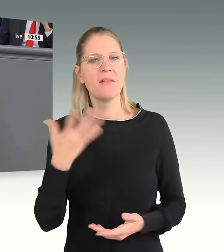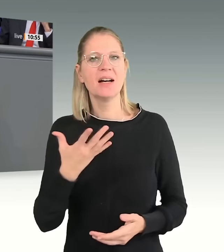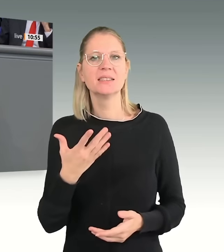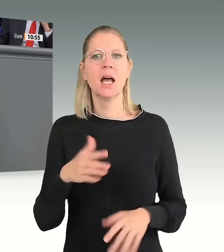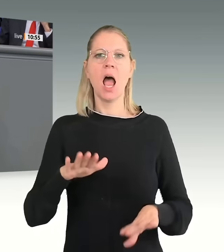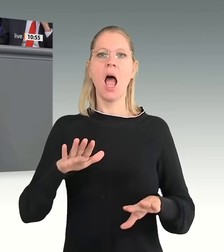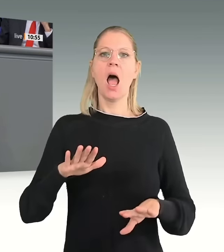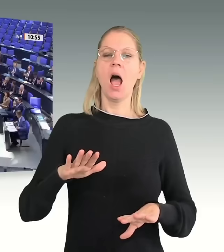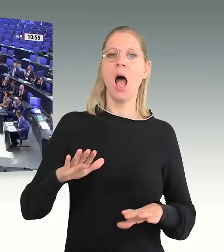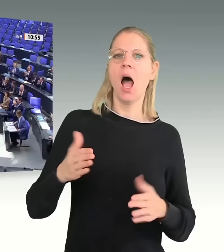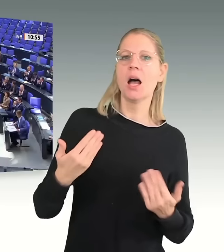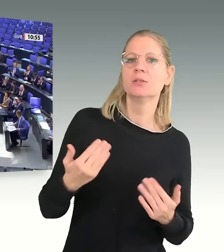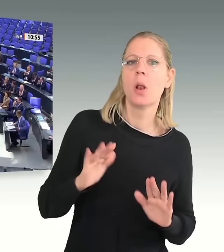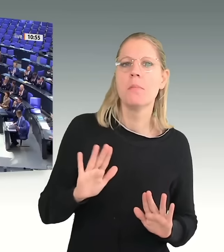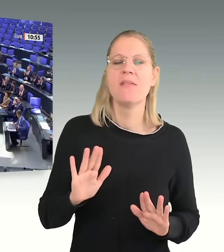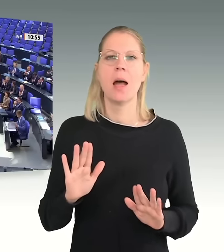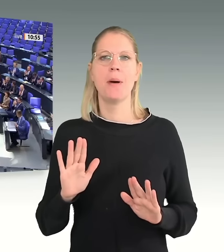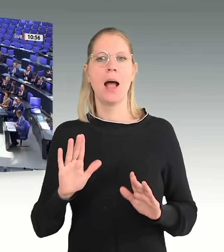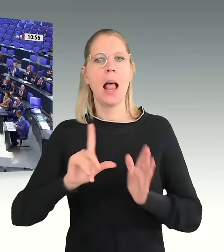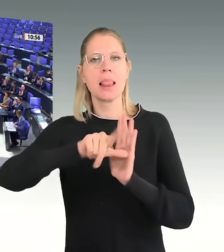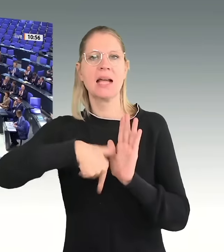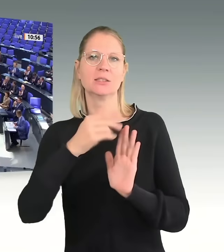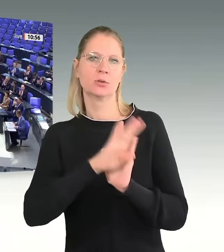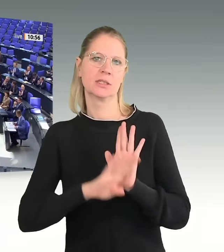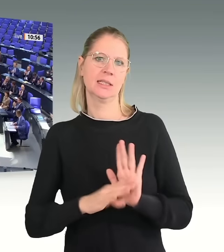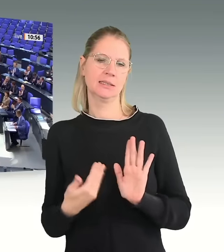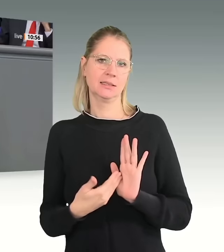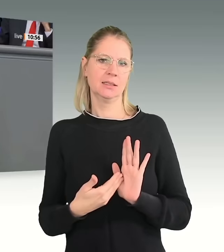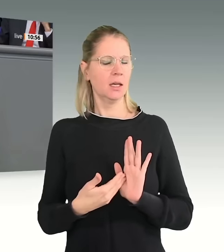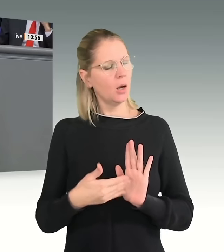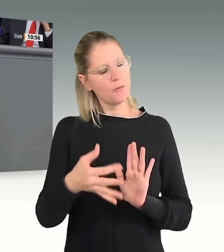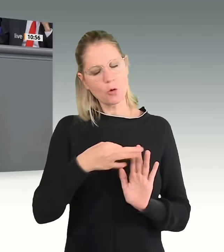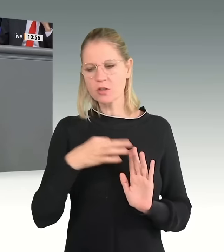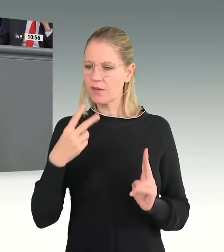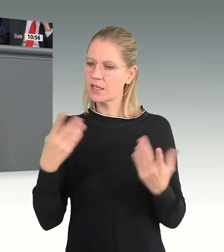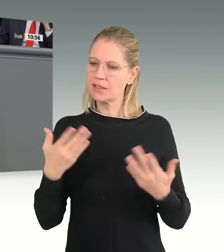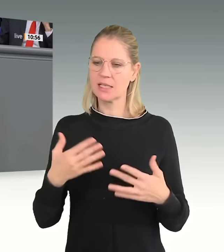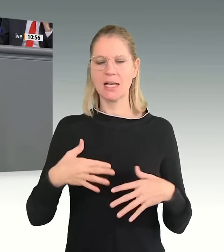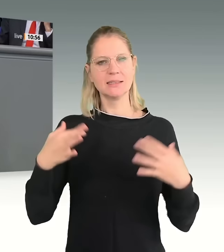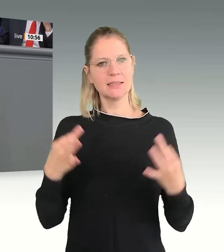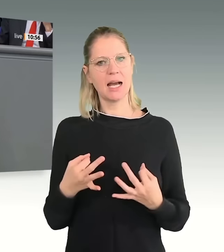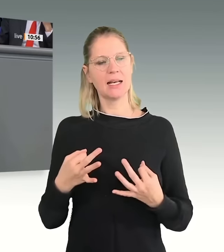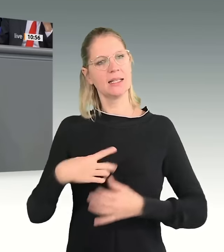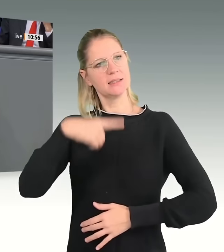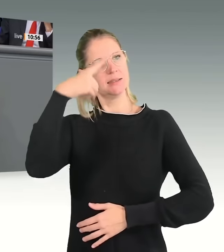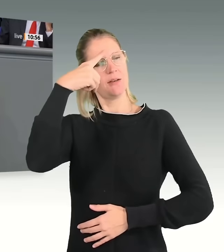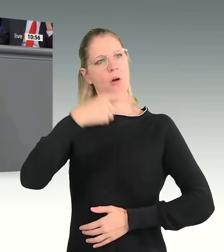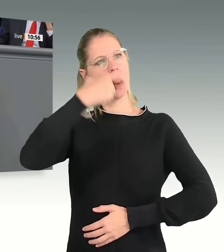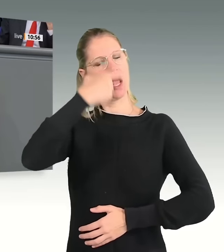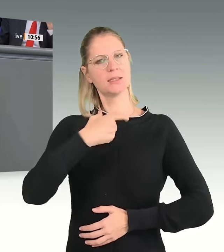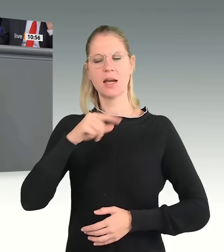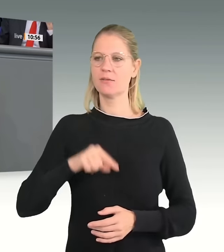unseren Vorschlägen darum, sachlich, ernsthaft und sinnvoll die Leistungen für Asylbewerber anzupassen.